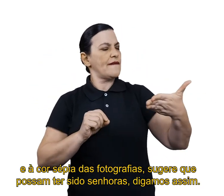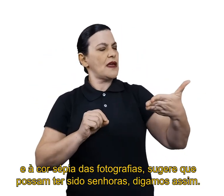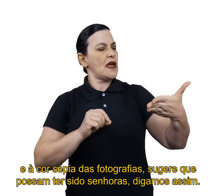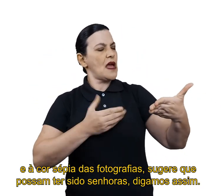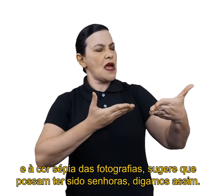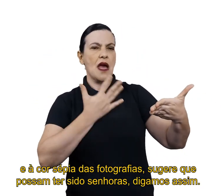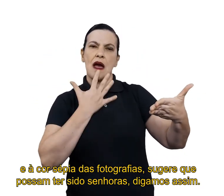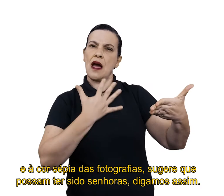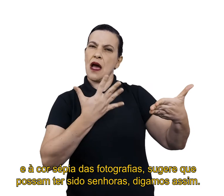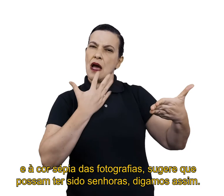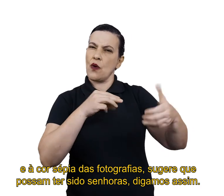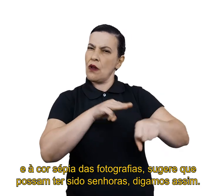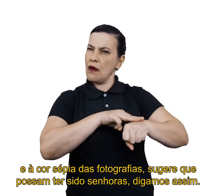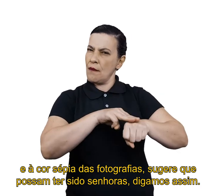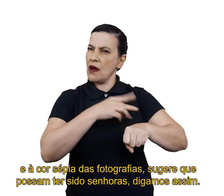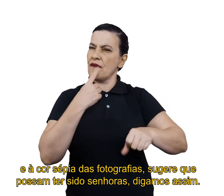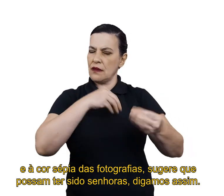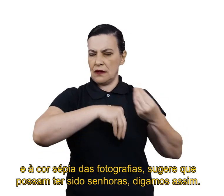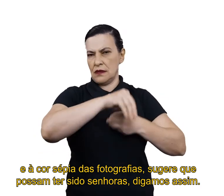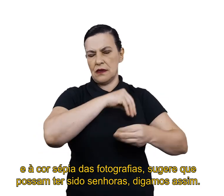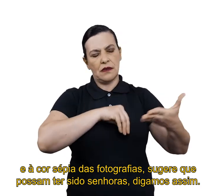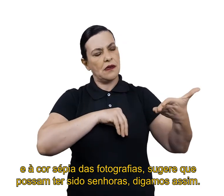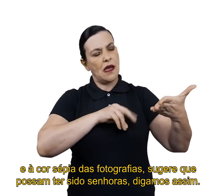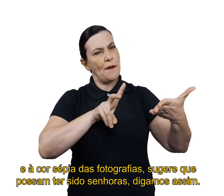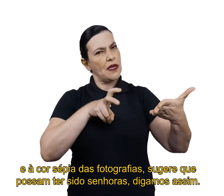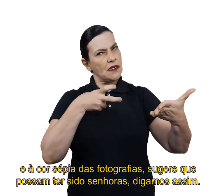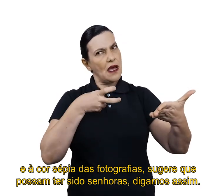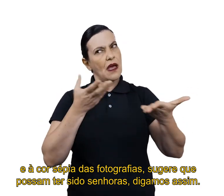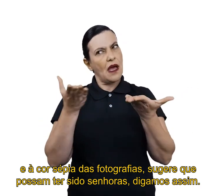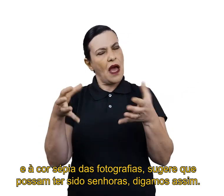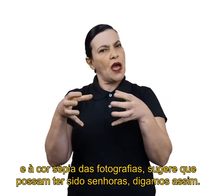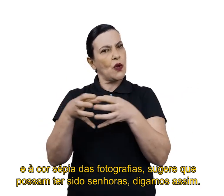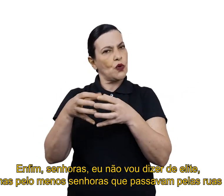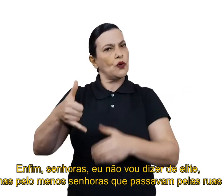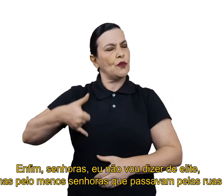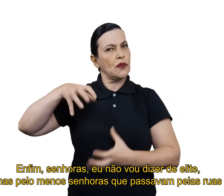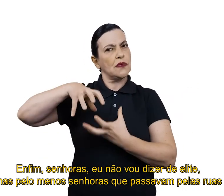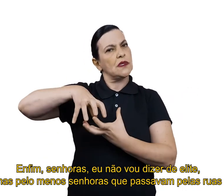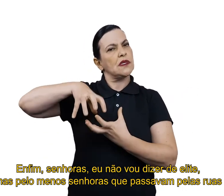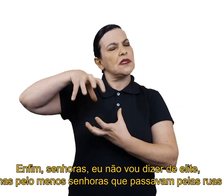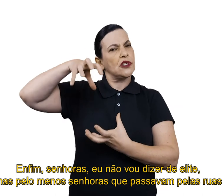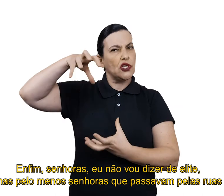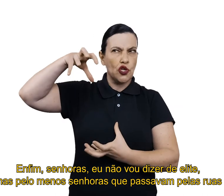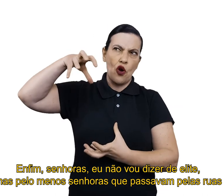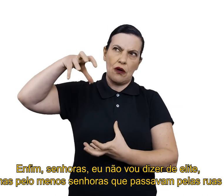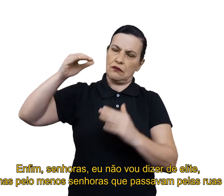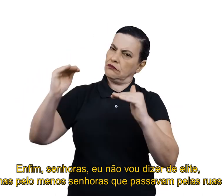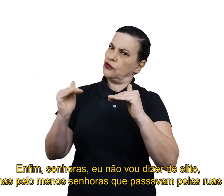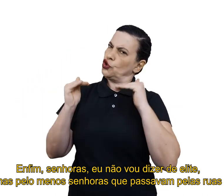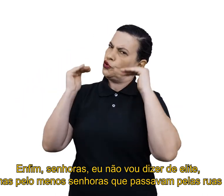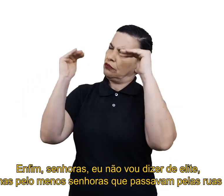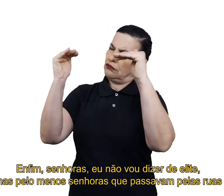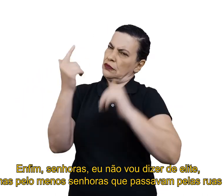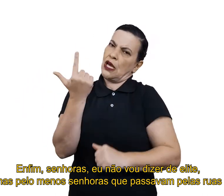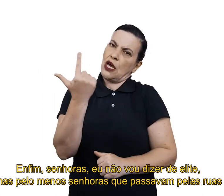sépia das fotografias, sugere que possam ter sido senhoras, digamos assim, enfim, senhoras, eu não vou dizer de